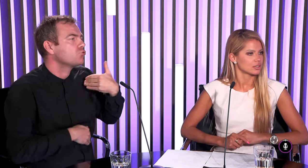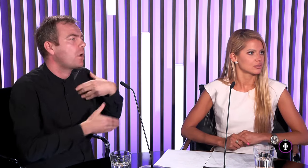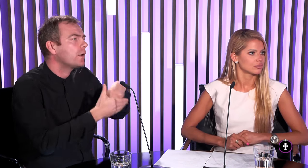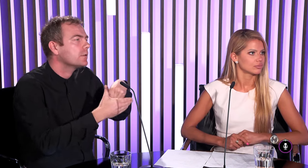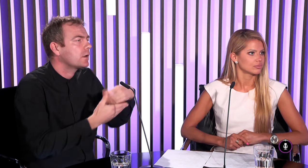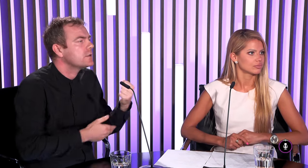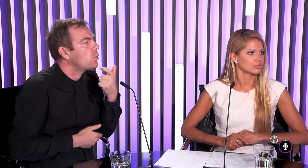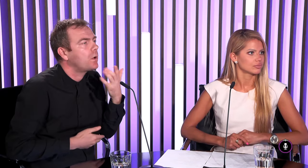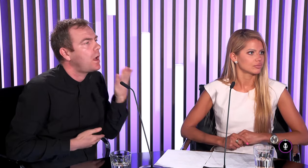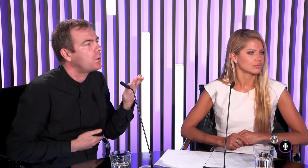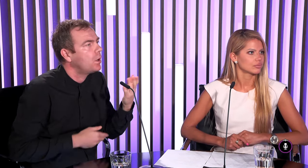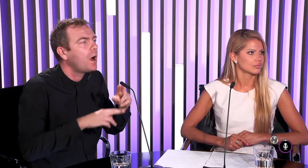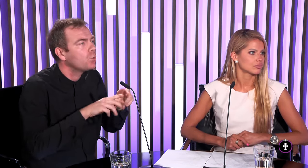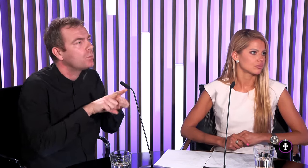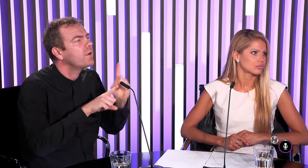prednášate